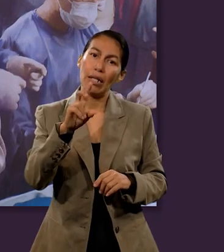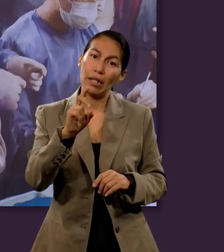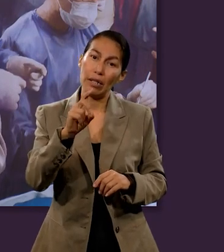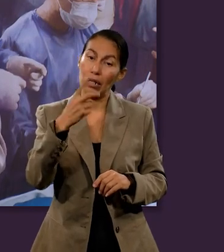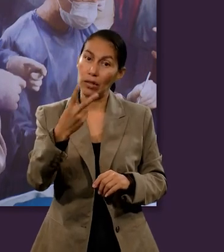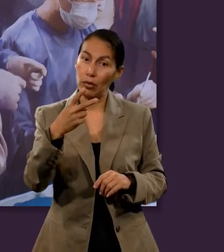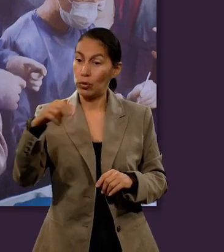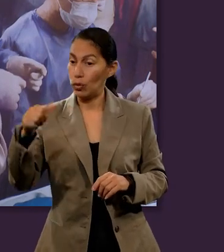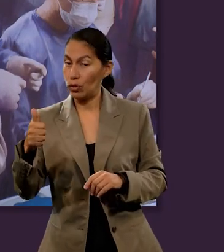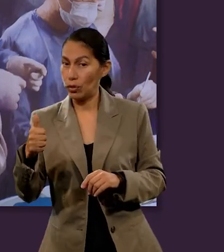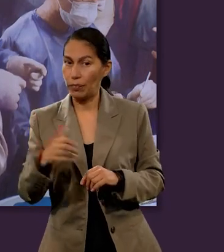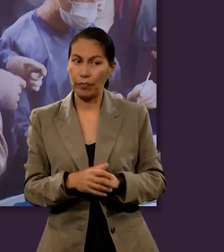11.